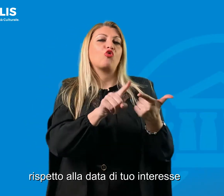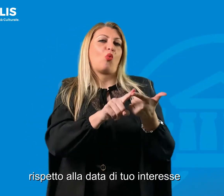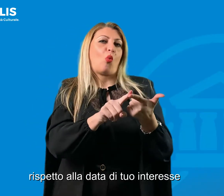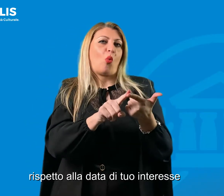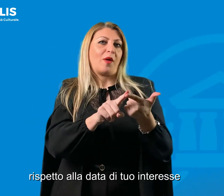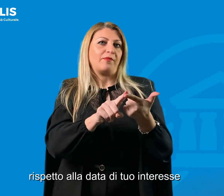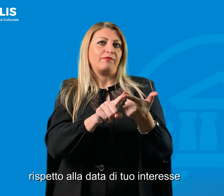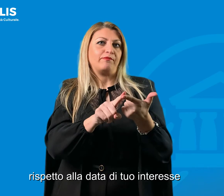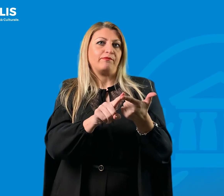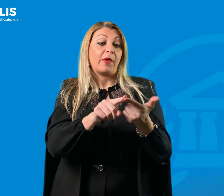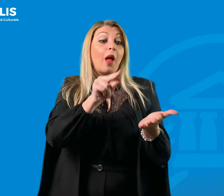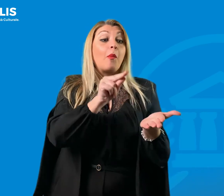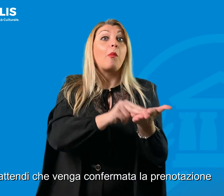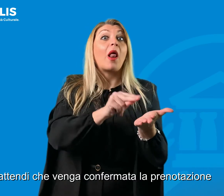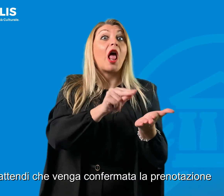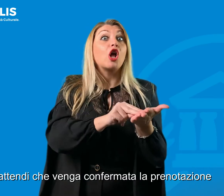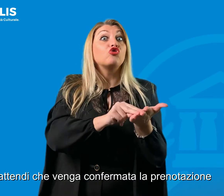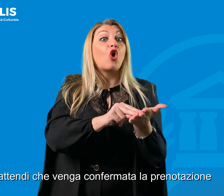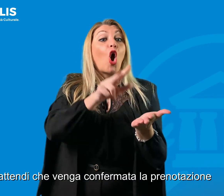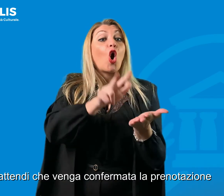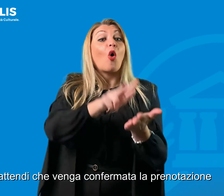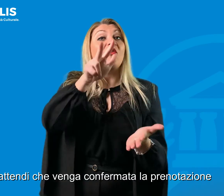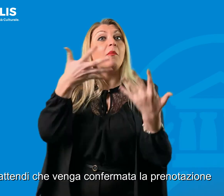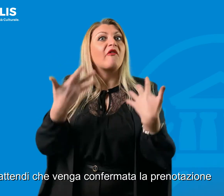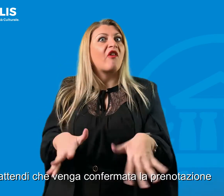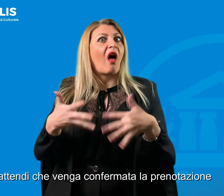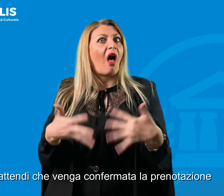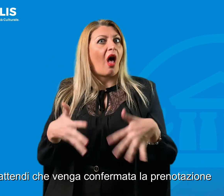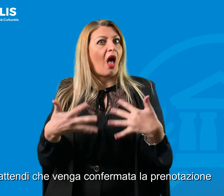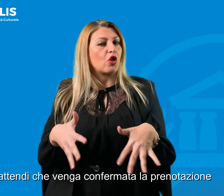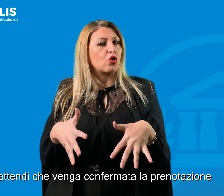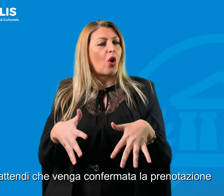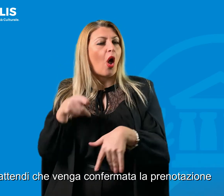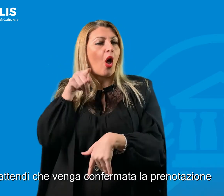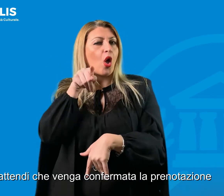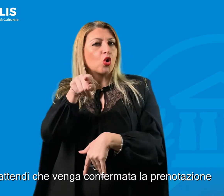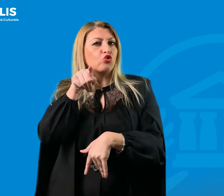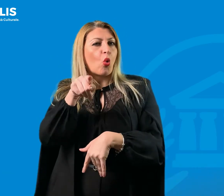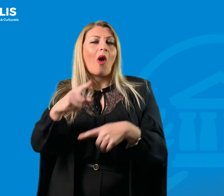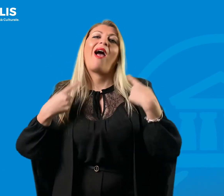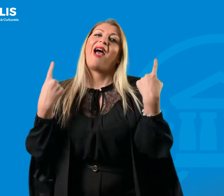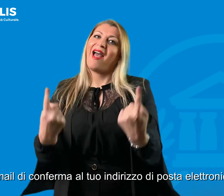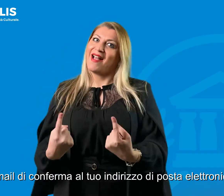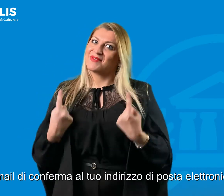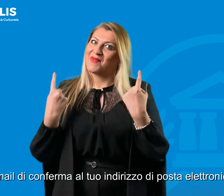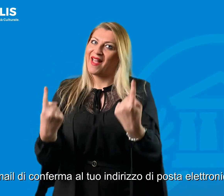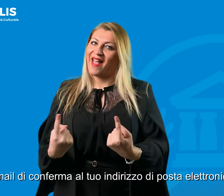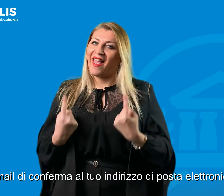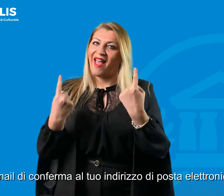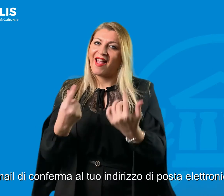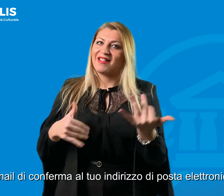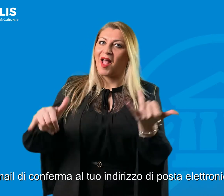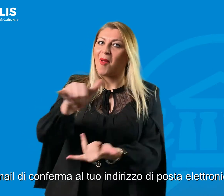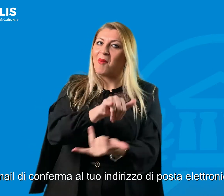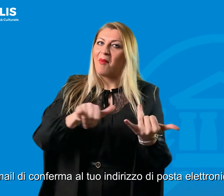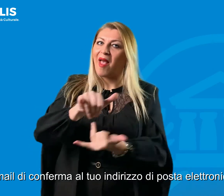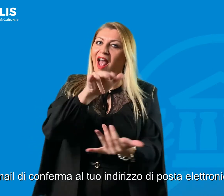Attendi che venga confermata la prenotazione. Riceverai una mail di conferma